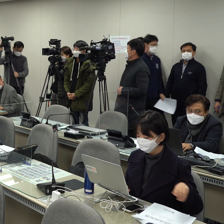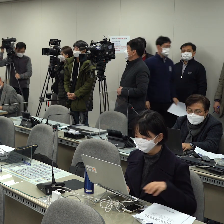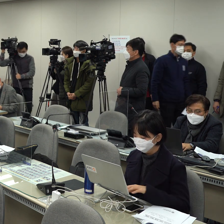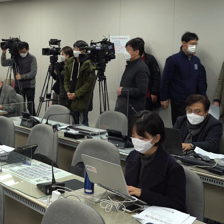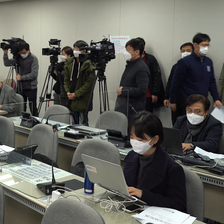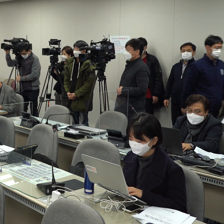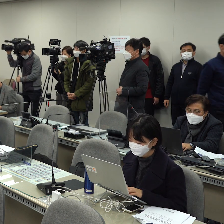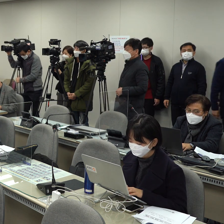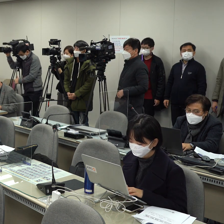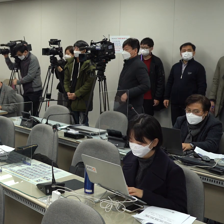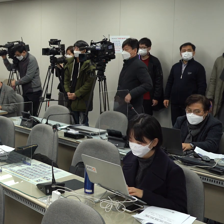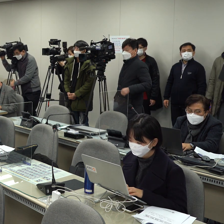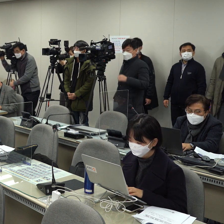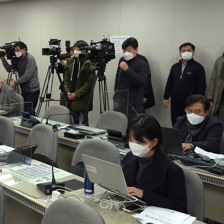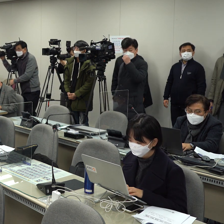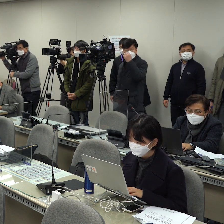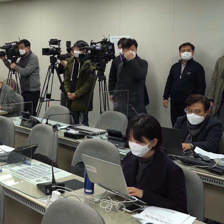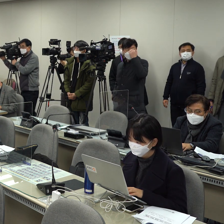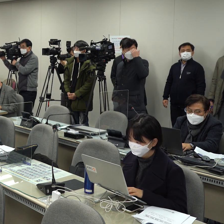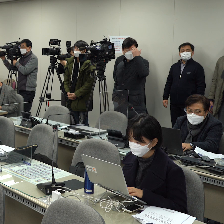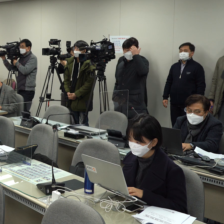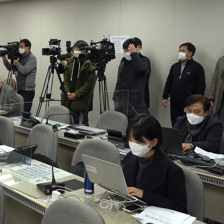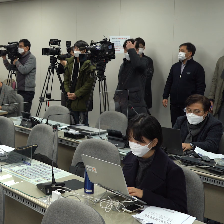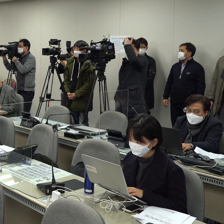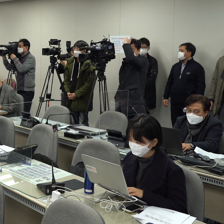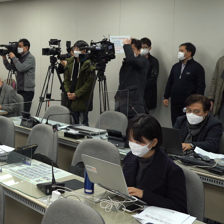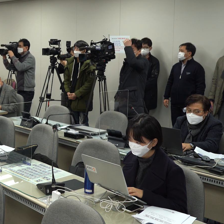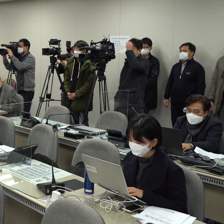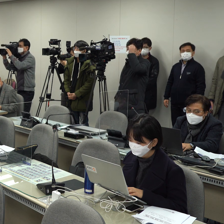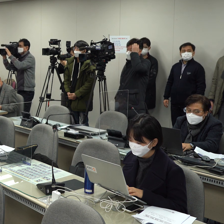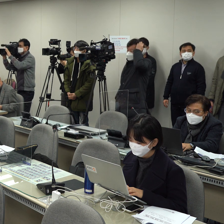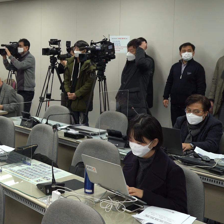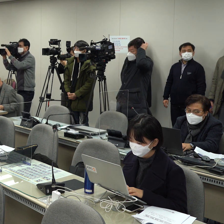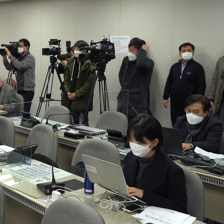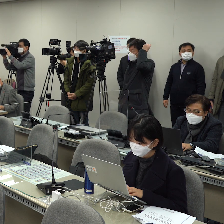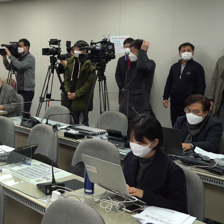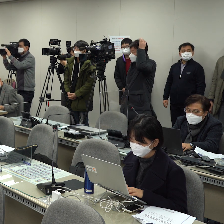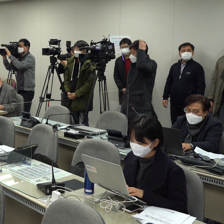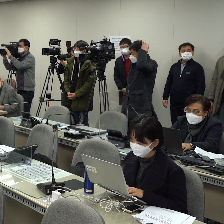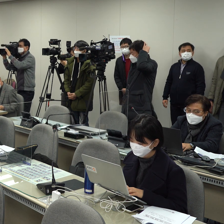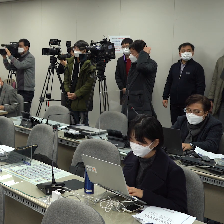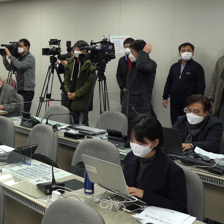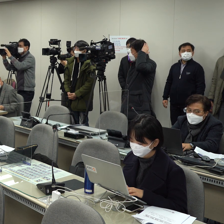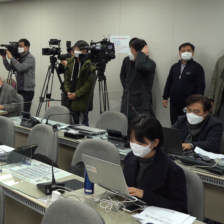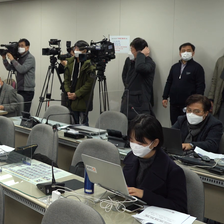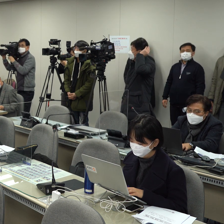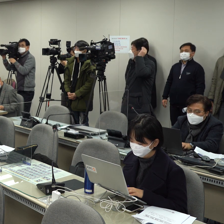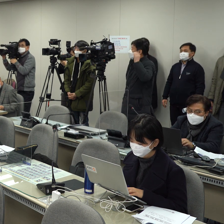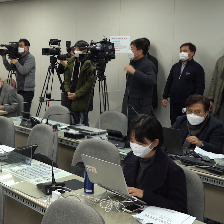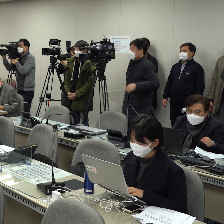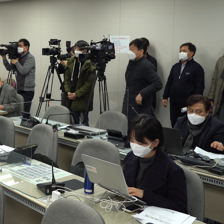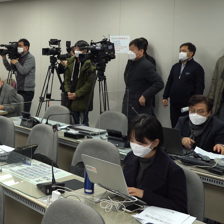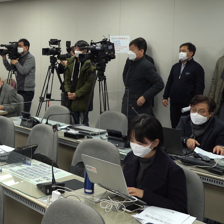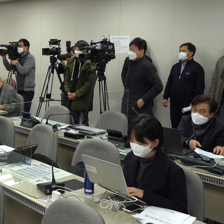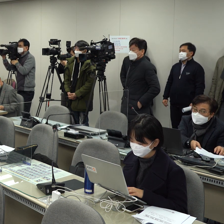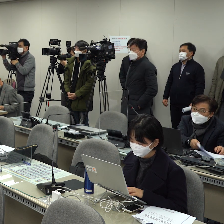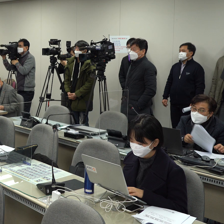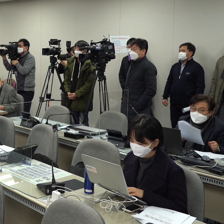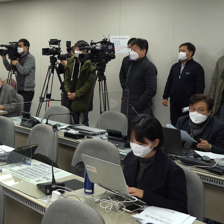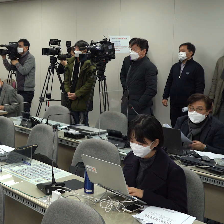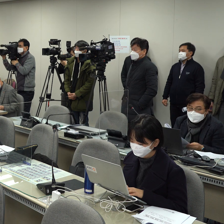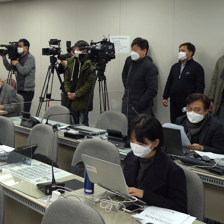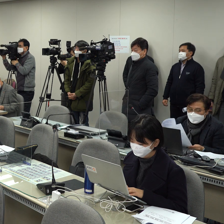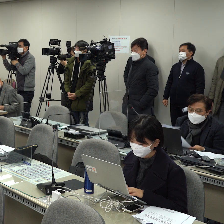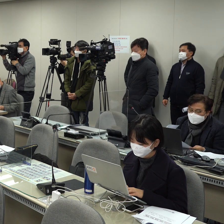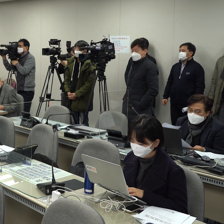확보가 안 되었습니다. 그러면 교통공사의 경영난이 심해질 것 같은데 이와 관련해서 또 시의